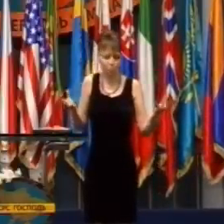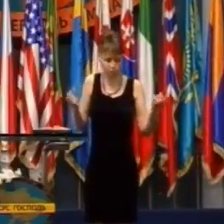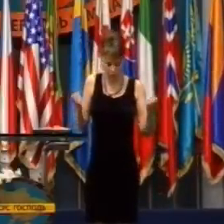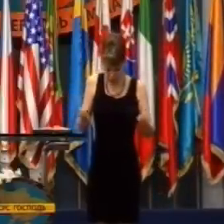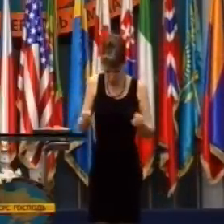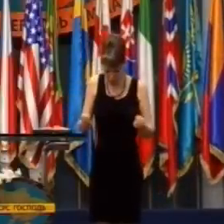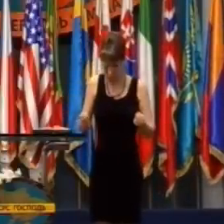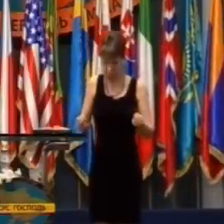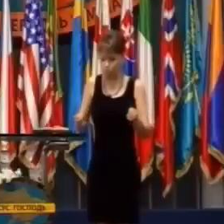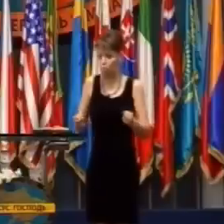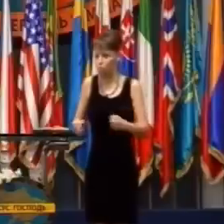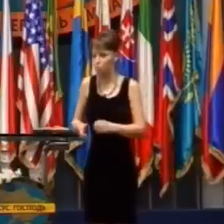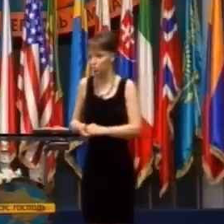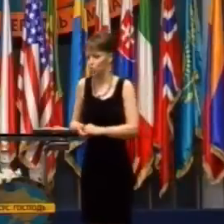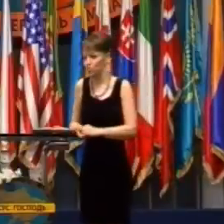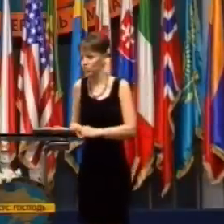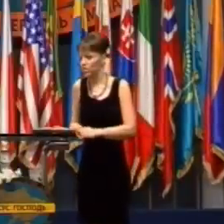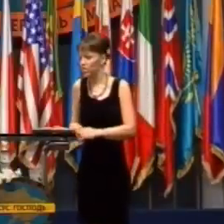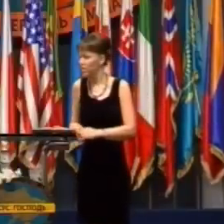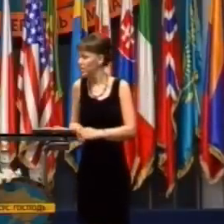dostávam e-maily,